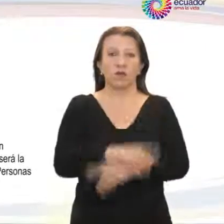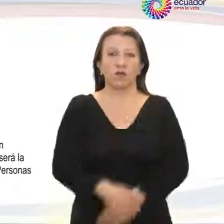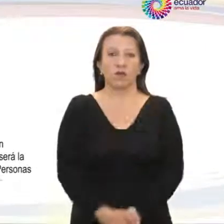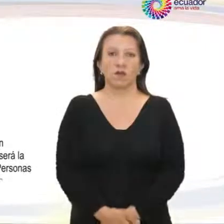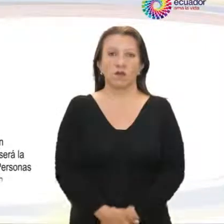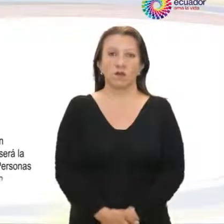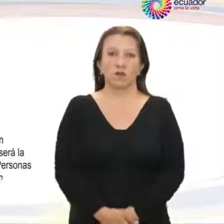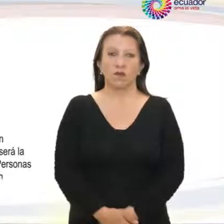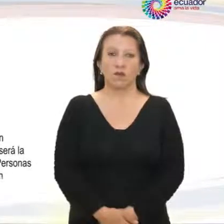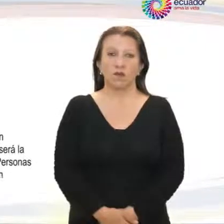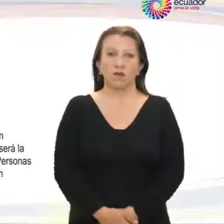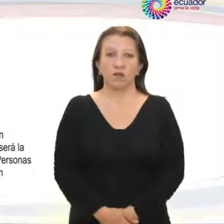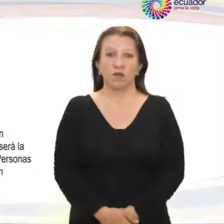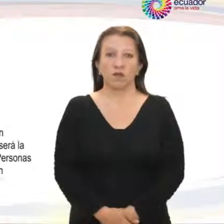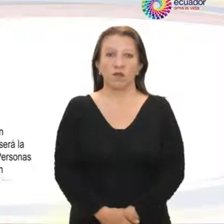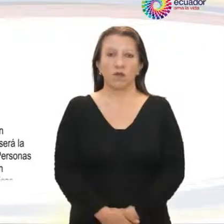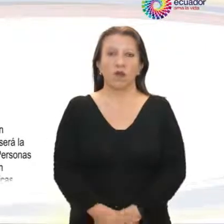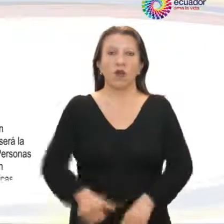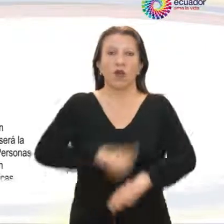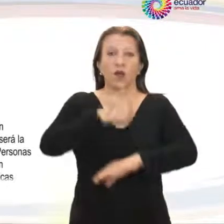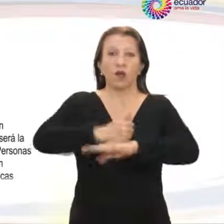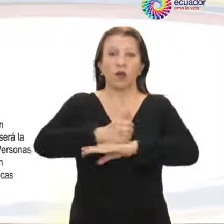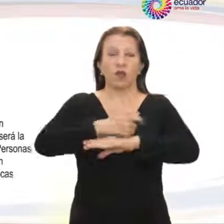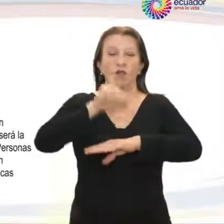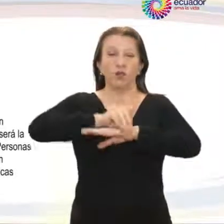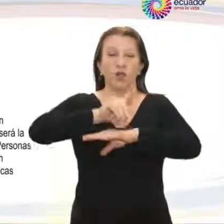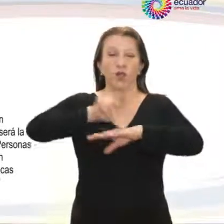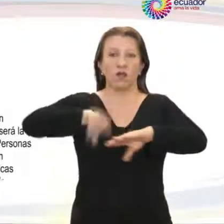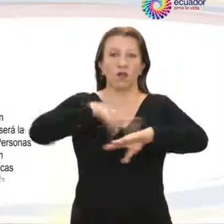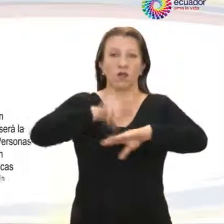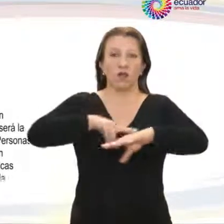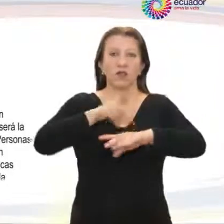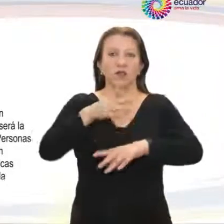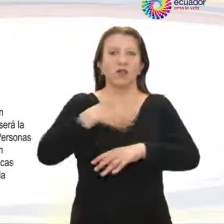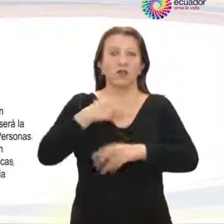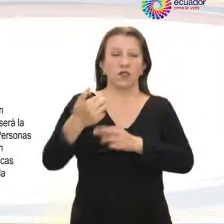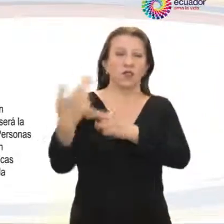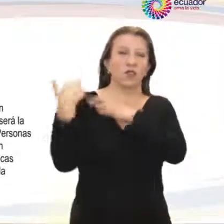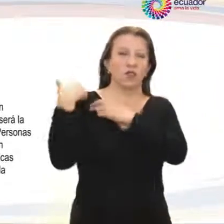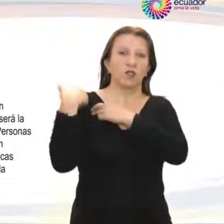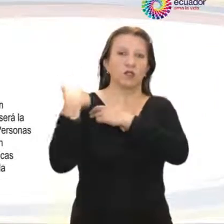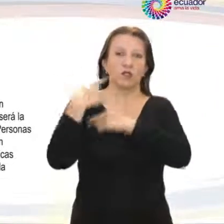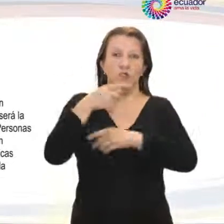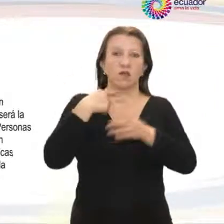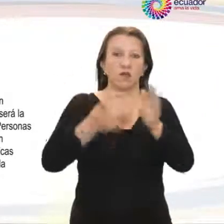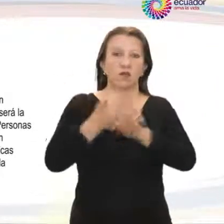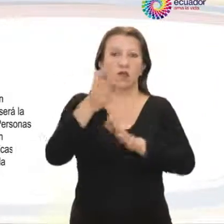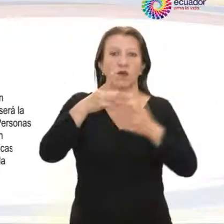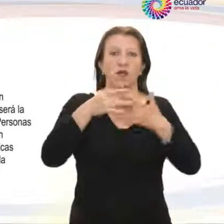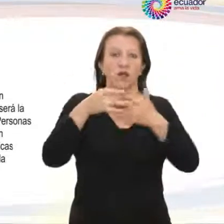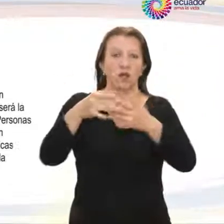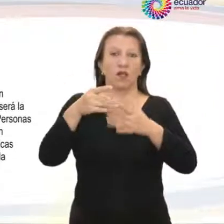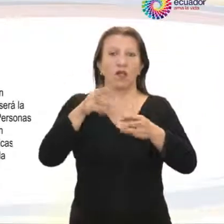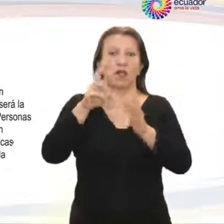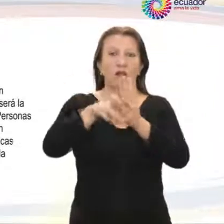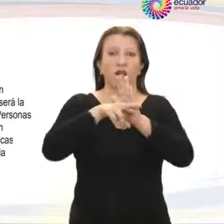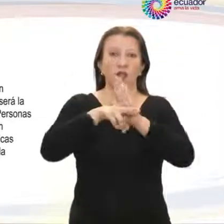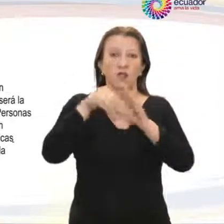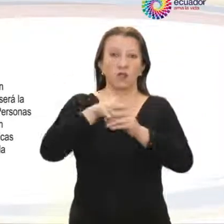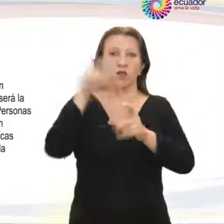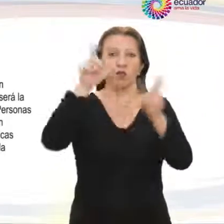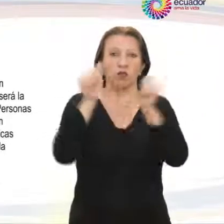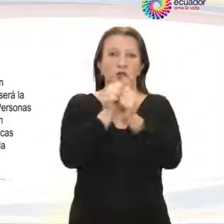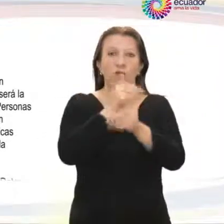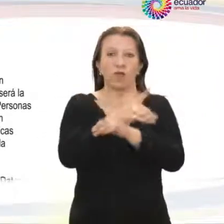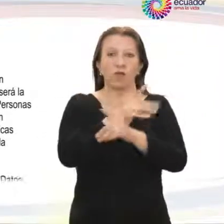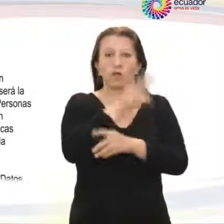Discapacidad La Autoridad Sanitaria Nacional será la responsable de llevar al Registro Nacional de Personas con